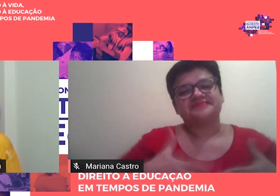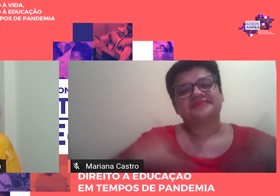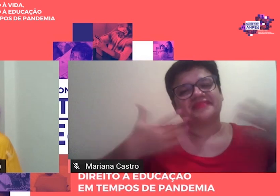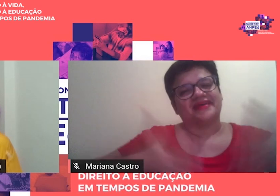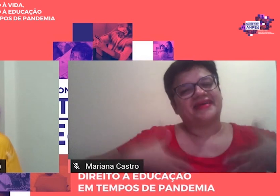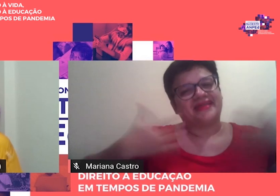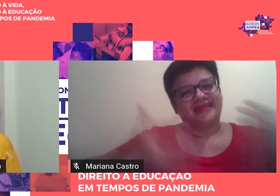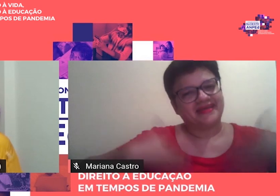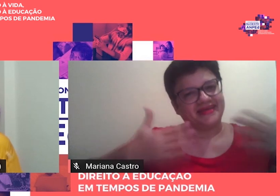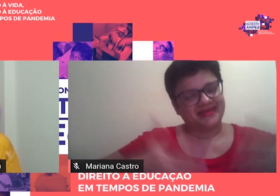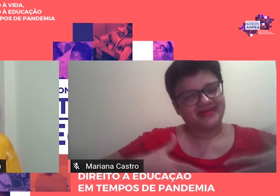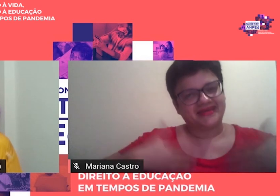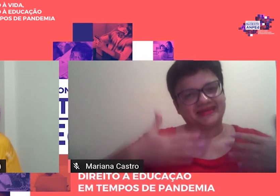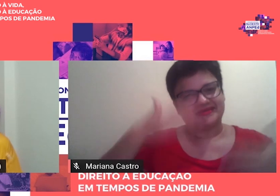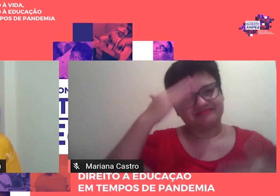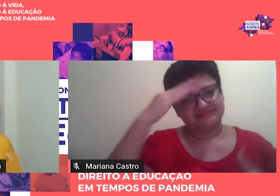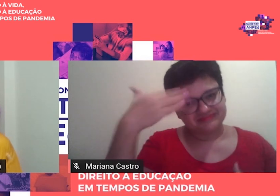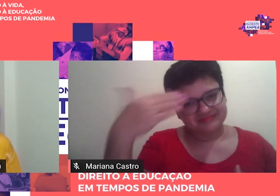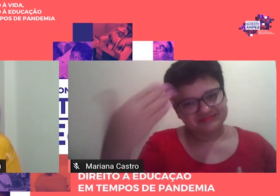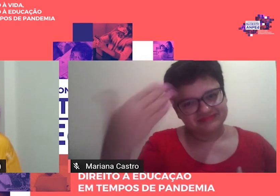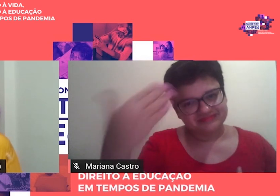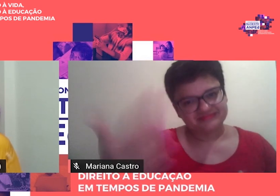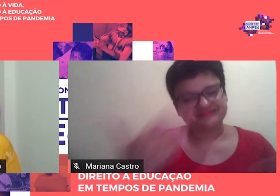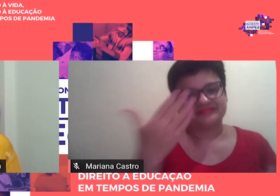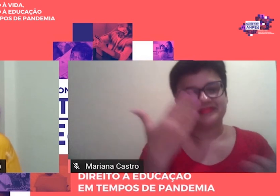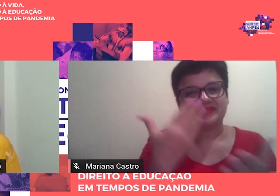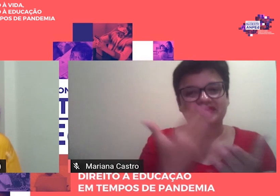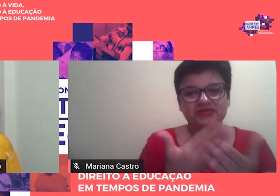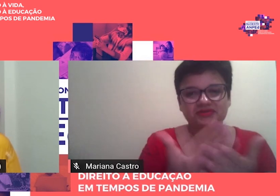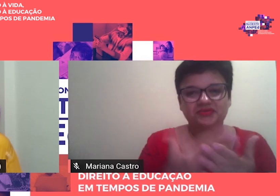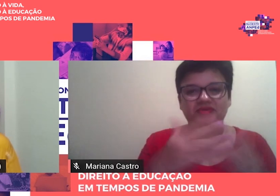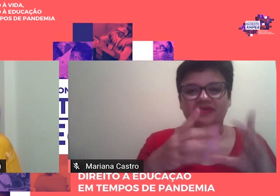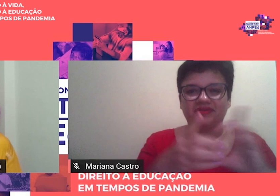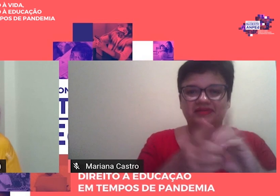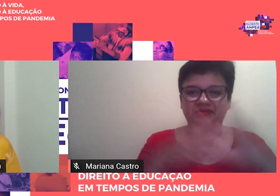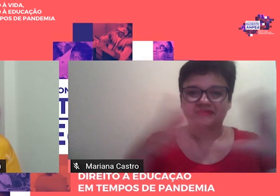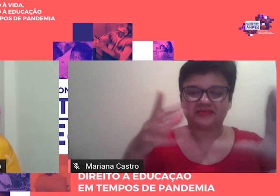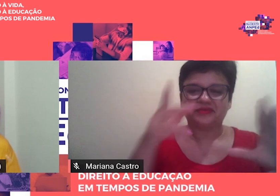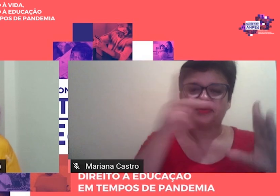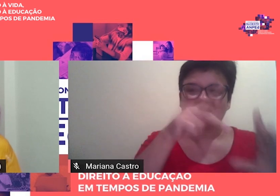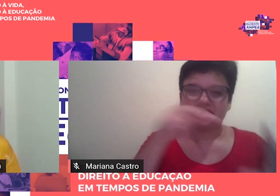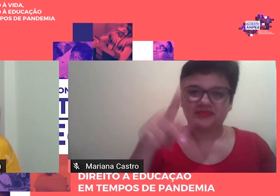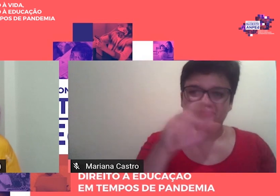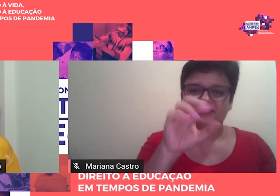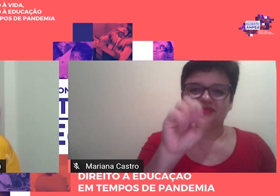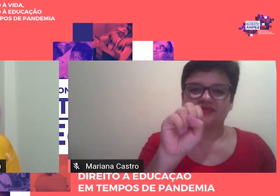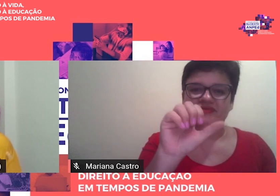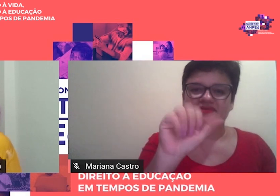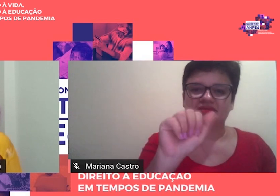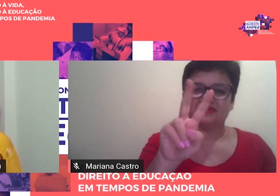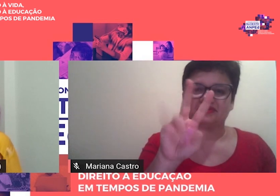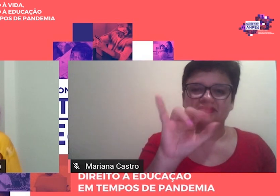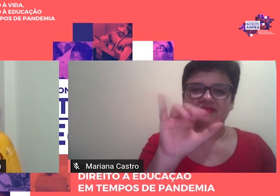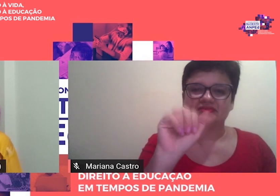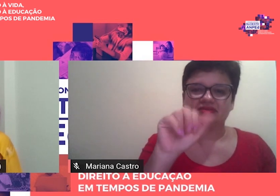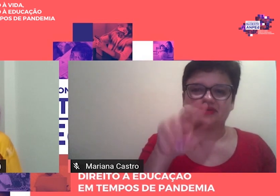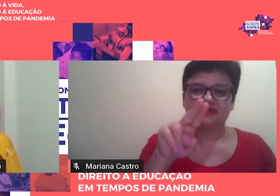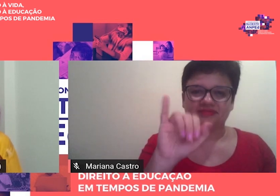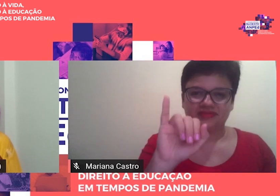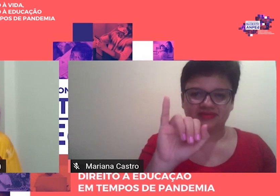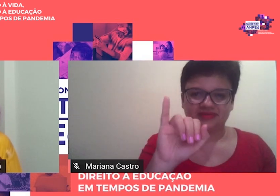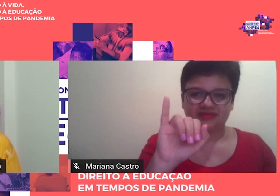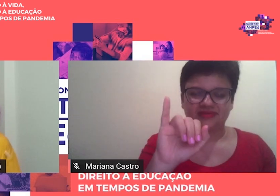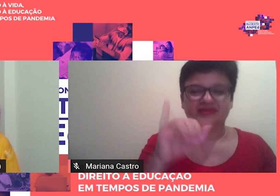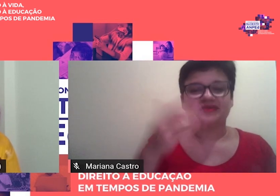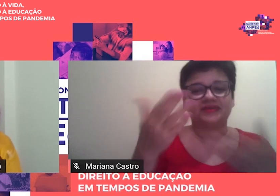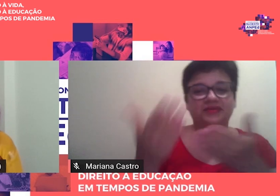homenagear a obra Escolhe Democracia Do professor Dermerval Saviani Eu convido para essa bela